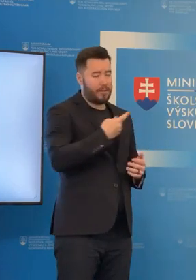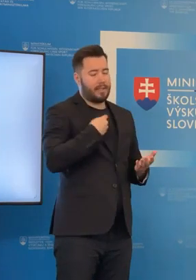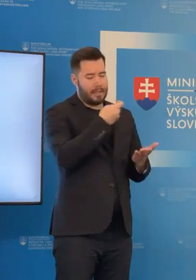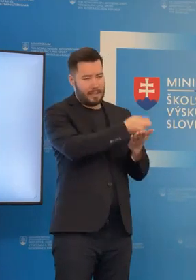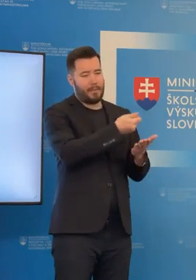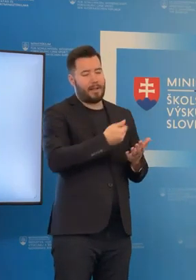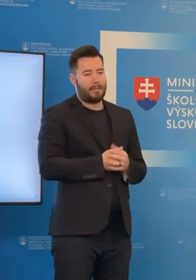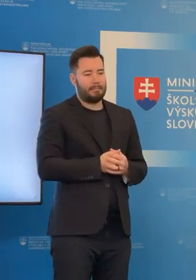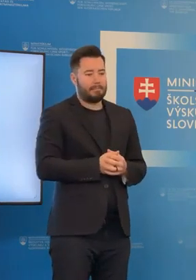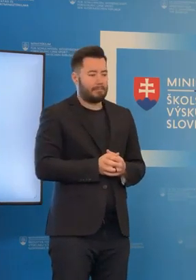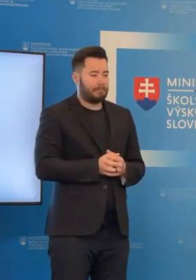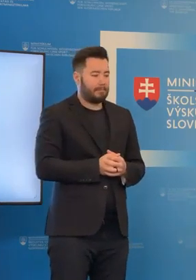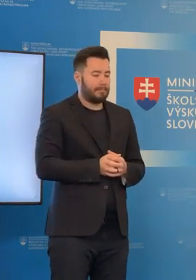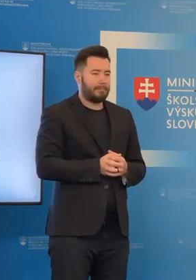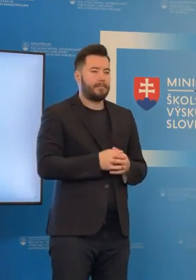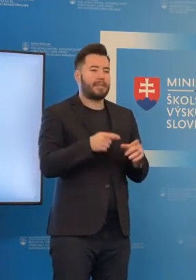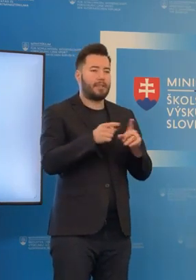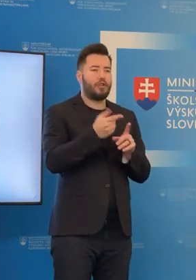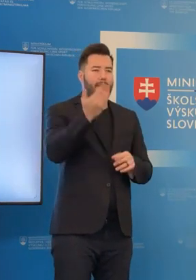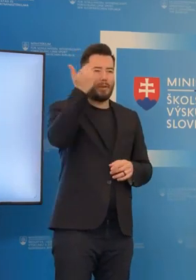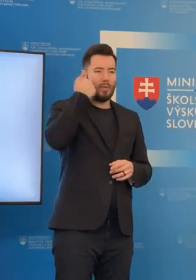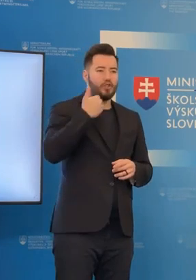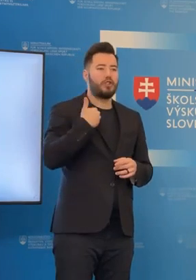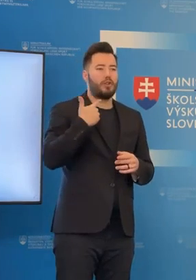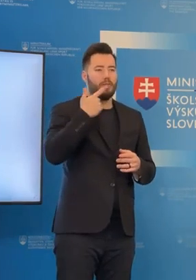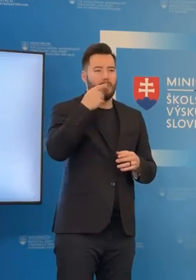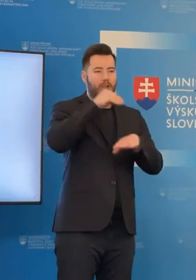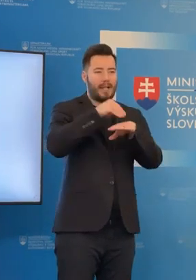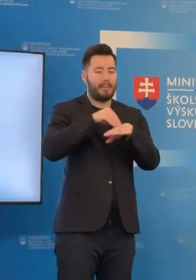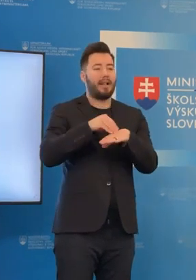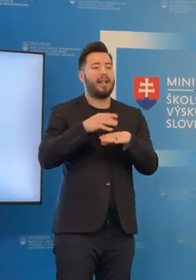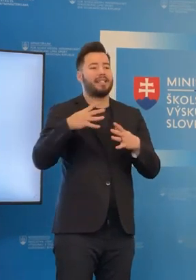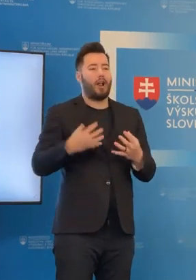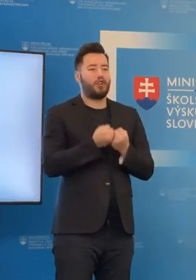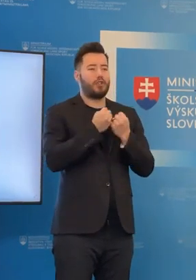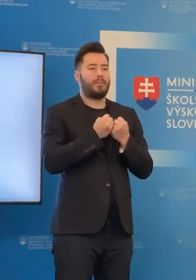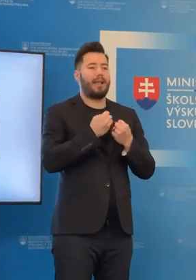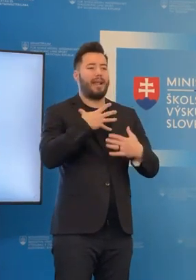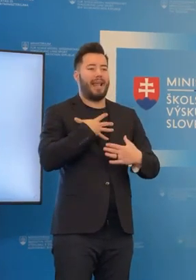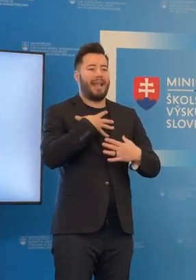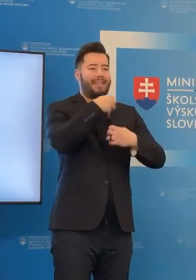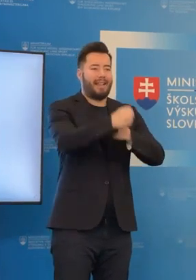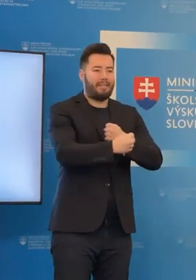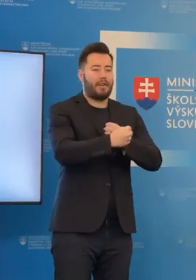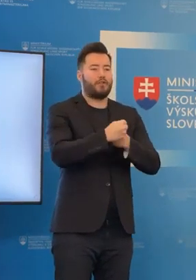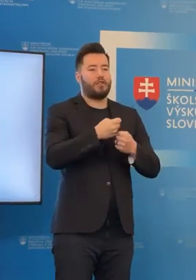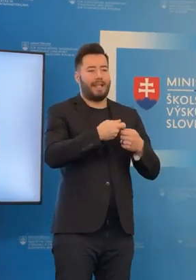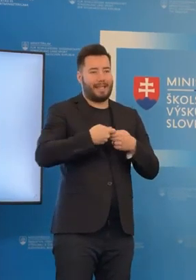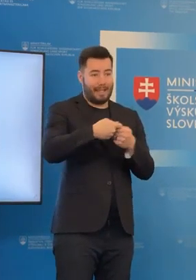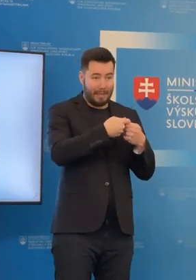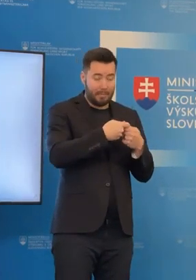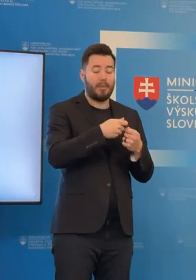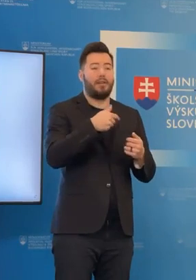že sa vytvárajú intervenčné týždny, rád by som povedal, že pre školy máme k dispozícii už 62 týmov.